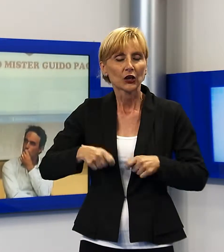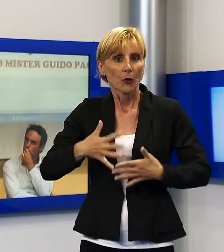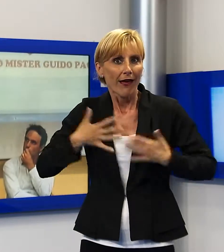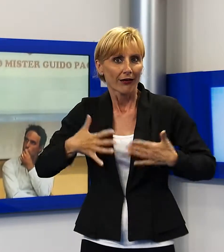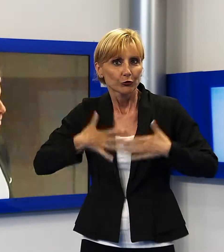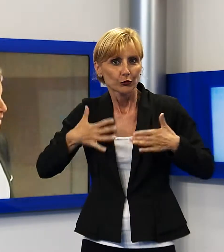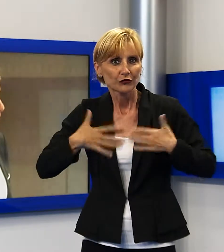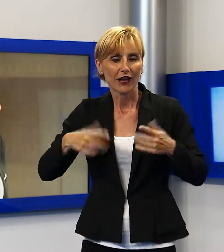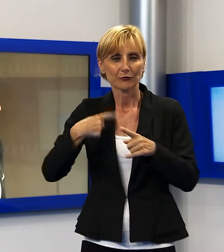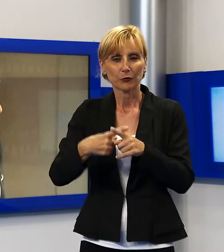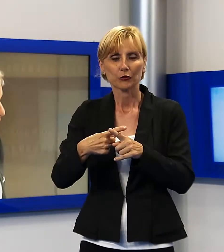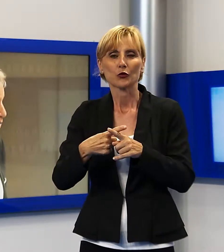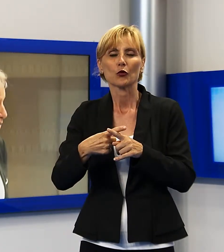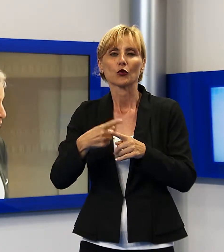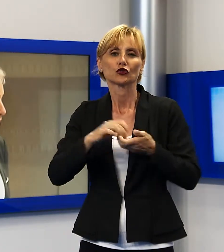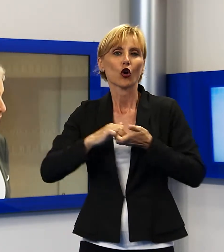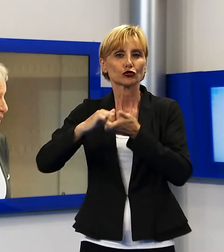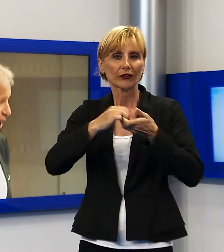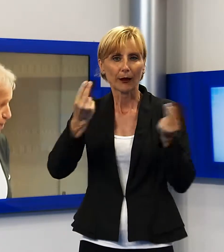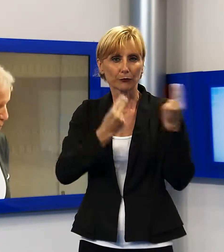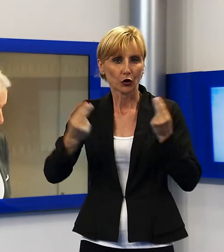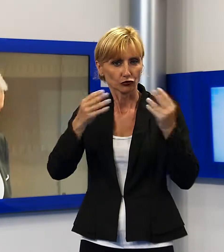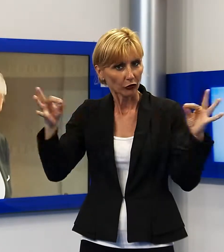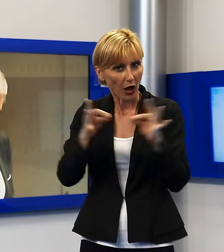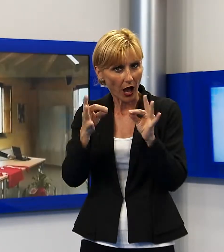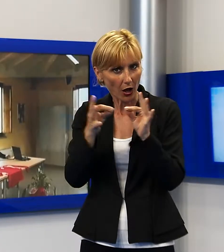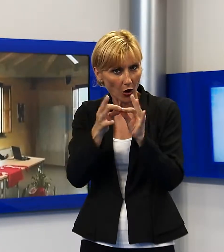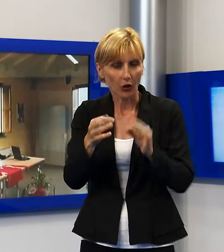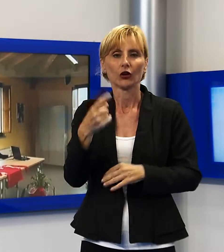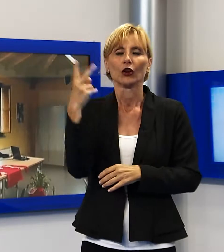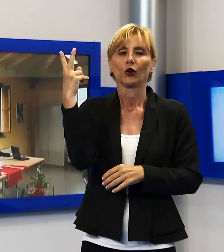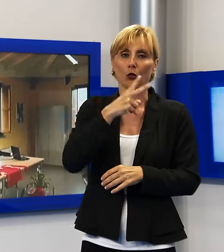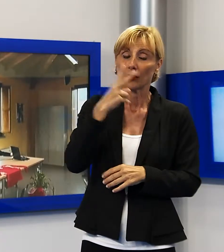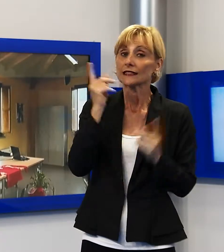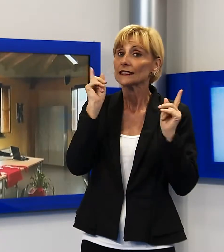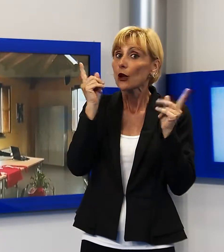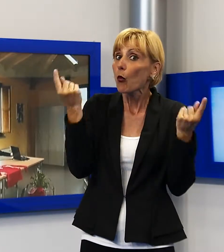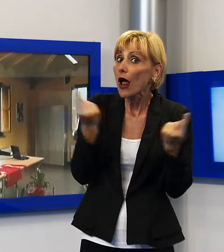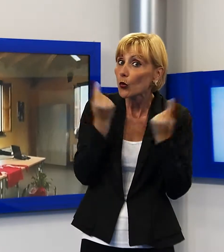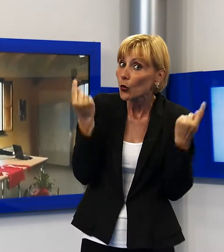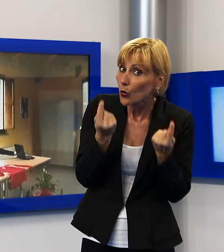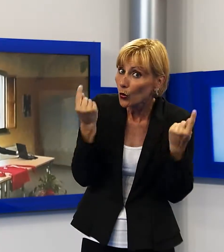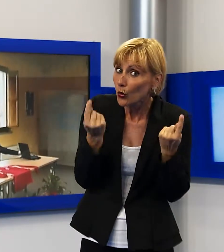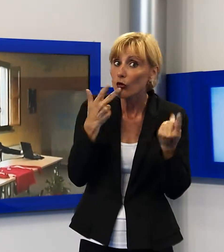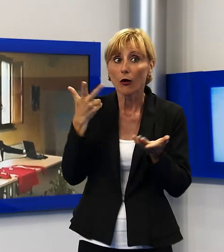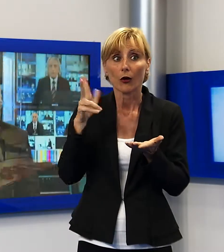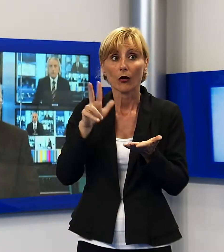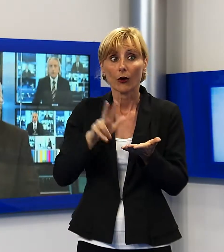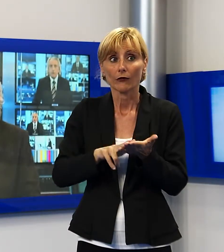progetto della società. Le ambizioni non mancano e se alla lucchese qualcuno non venisse confermato. Cordiale